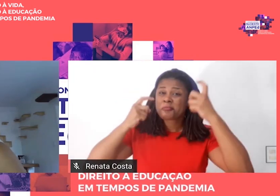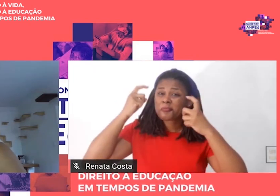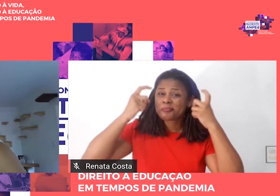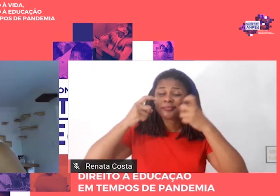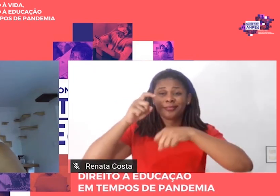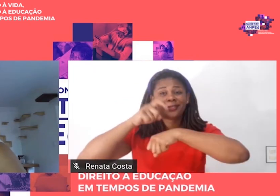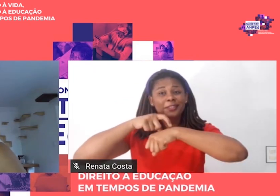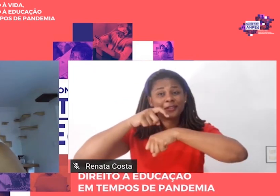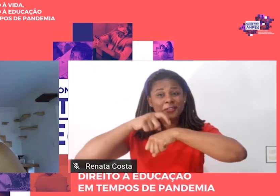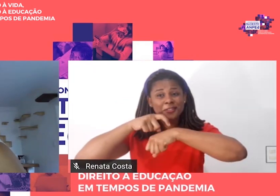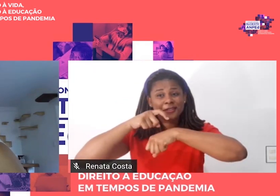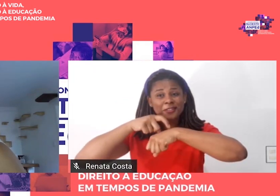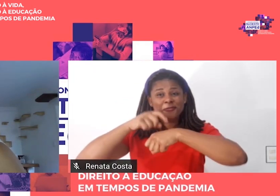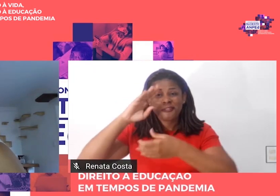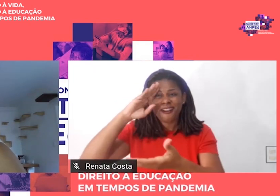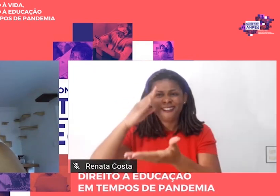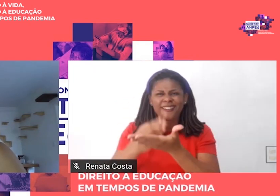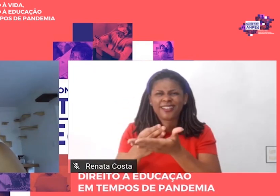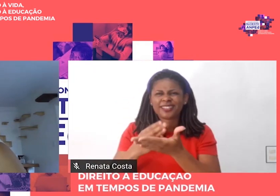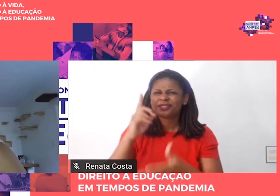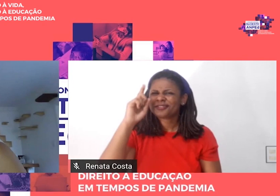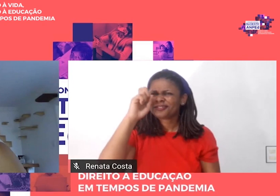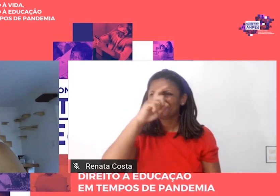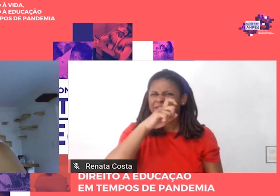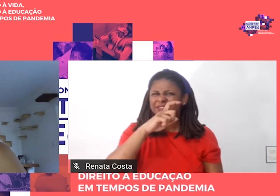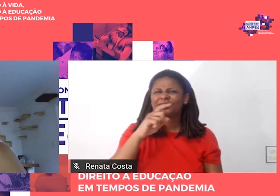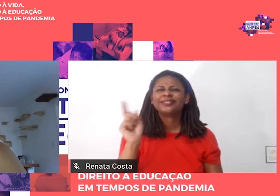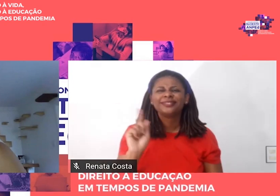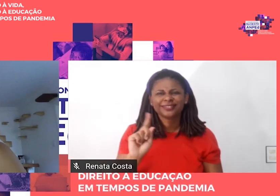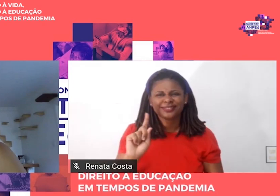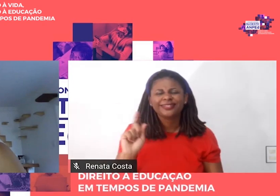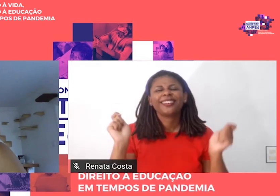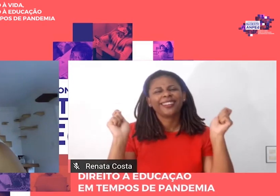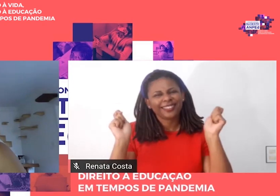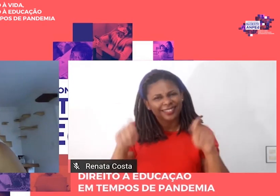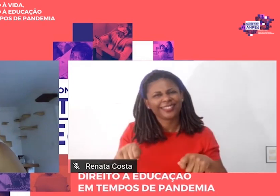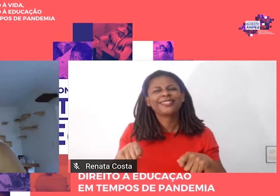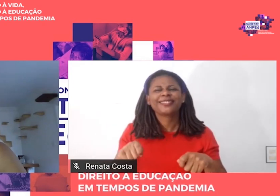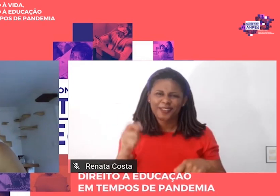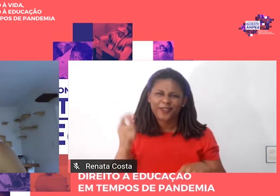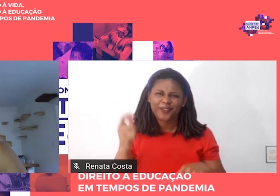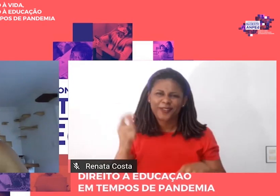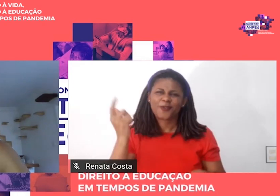tenha nenhuma dificuldade de cumpri-lo adequadamente, tá bom?